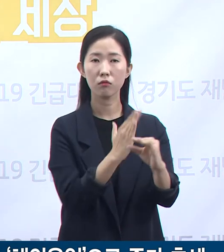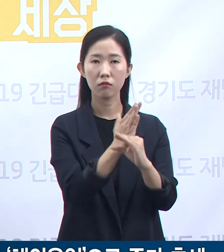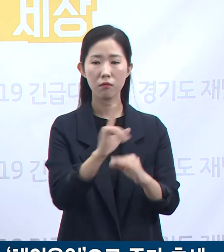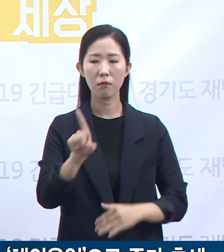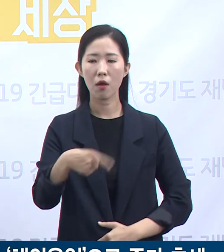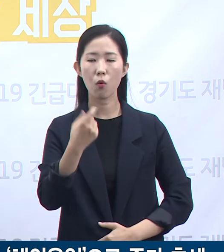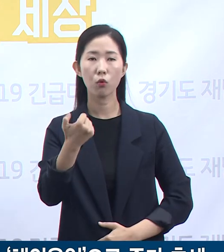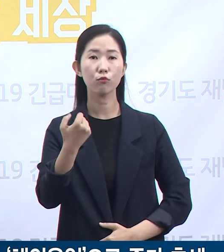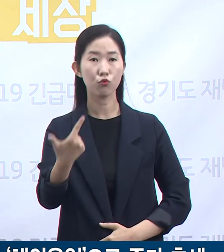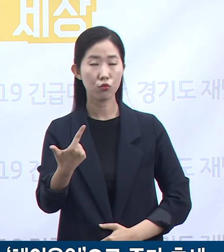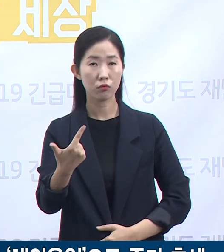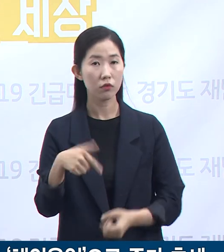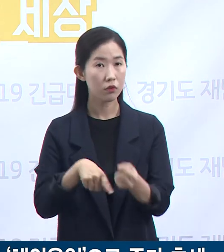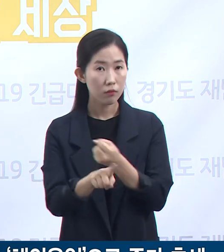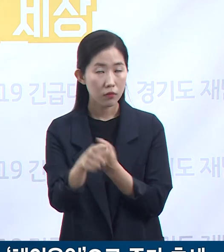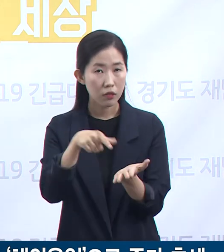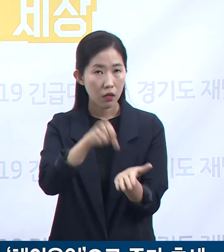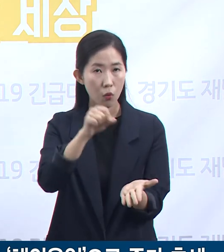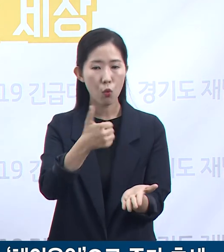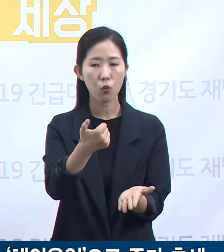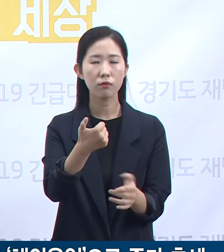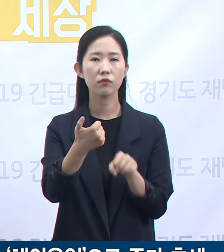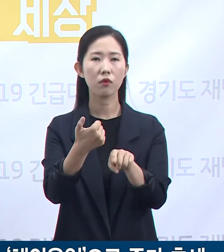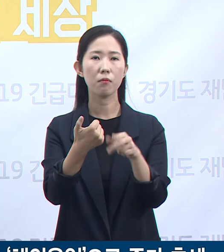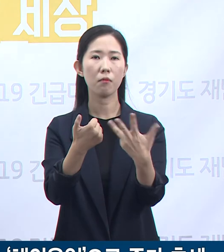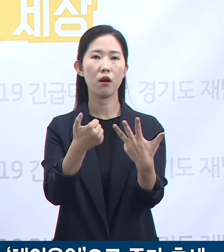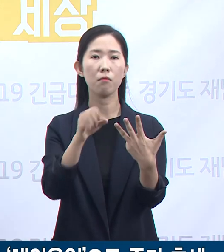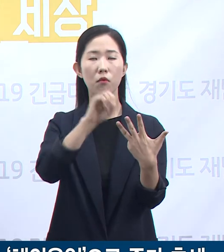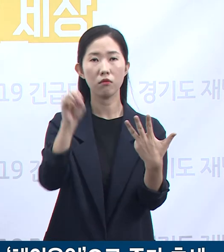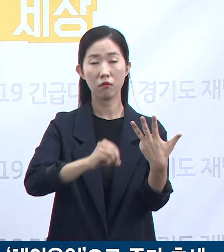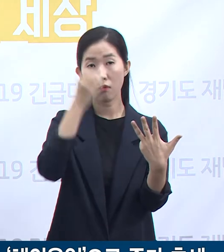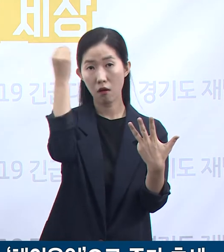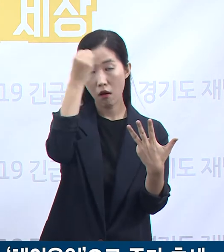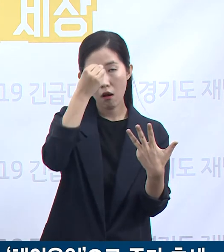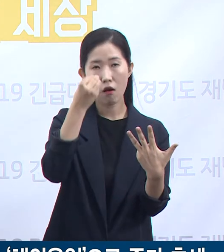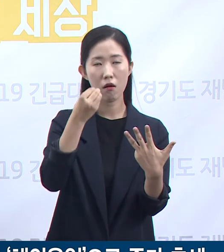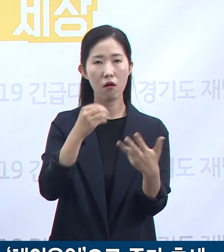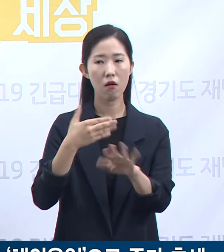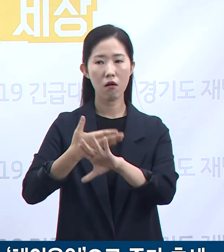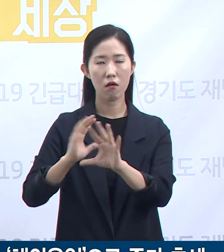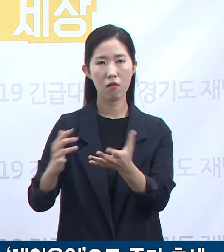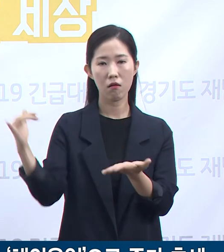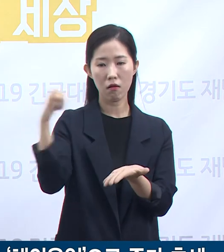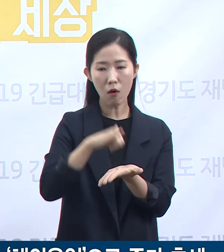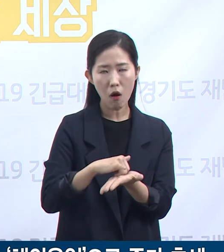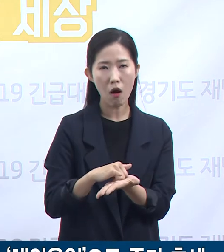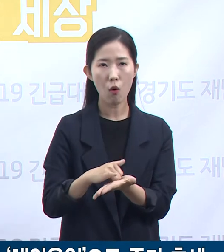50.8%가 해외 유입 확진으로 급격히 증가하는 양상을 보입니다.